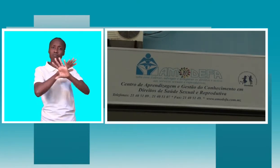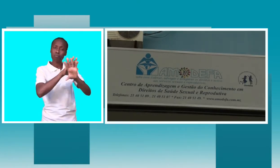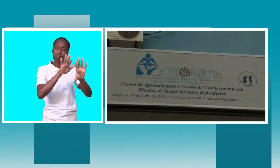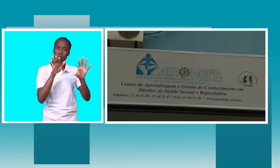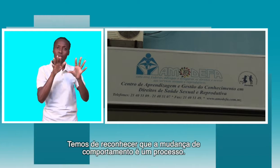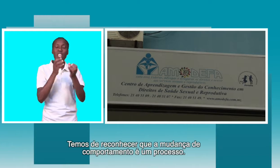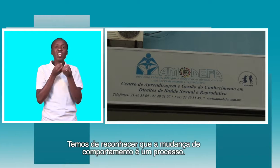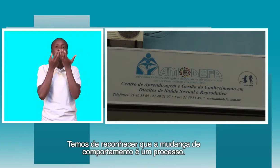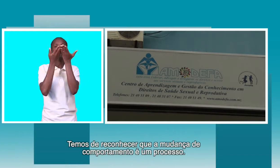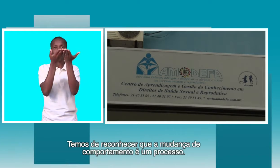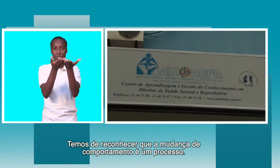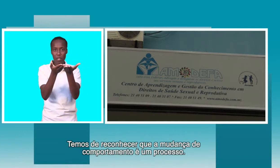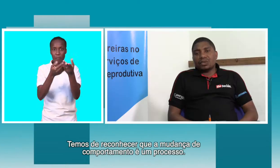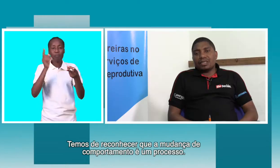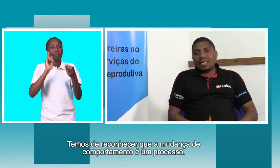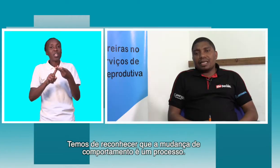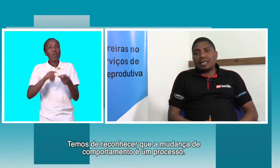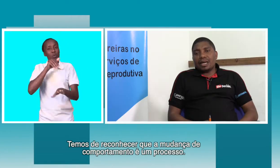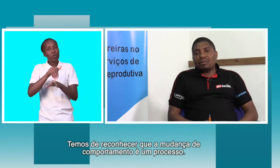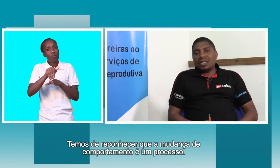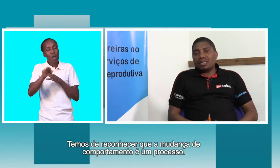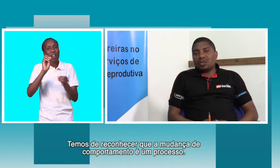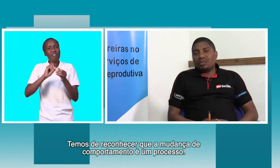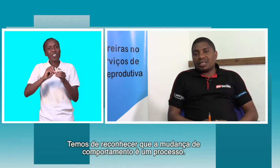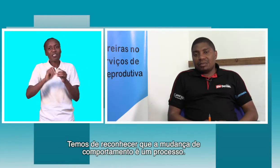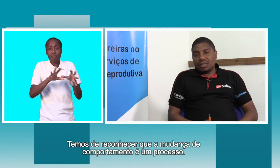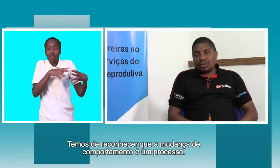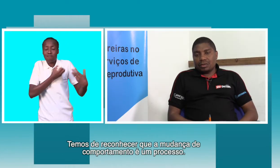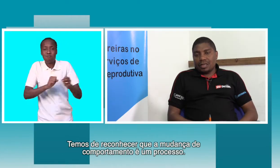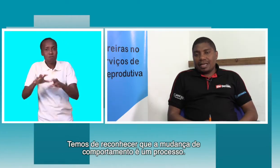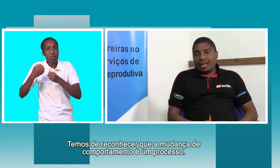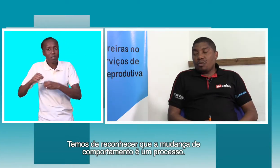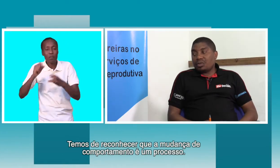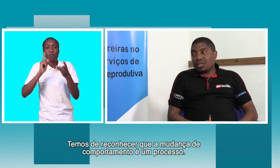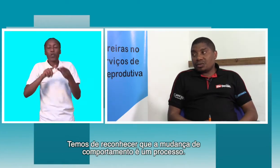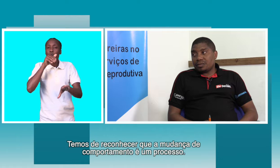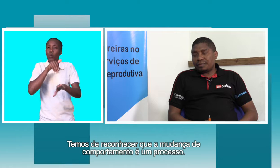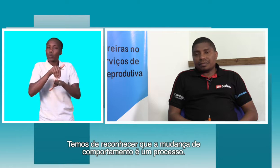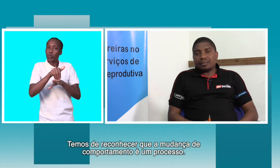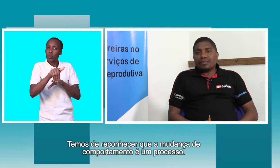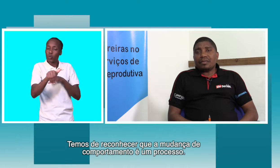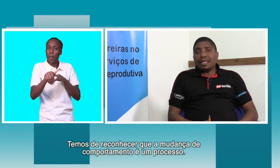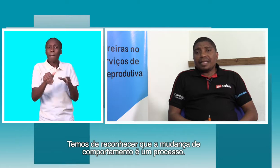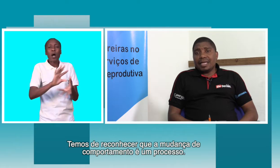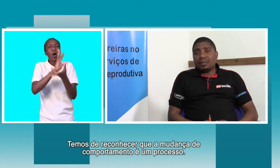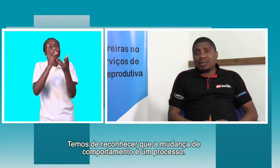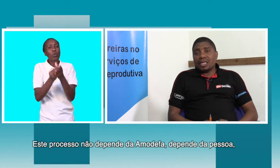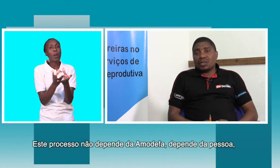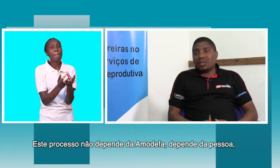-Sida. Agora, temos que reconhecer que a mudança de comportamento é um processo e este processo não